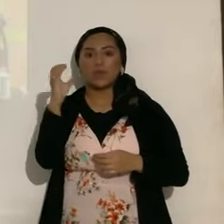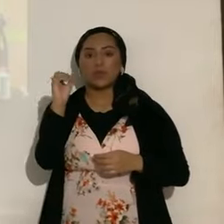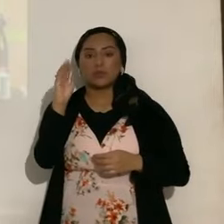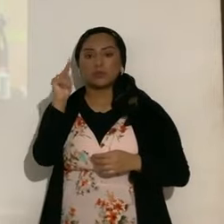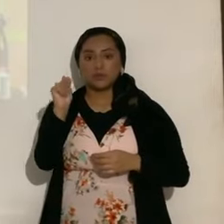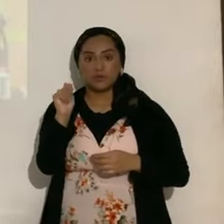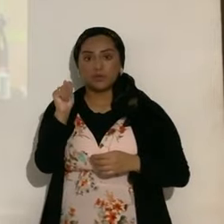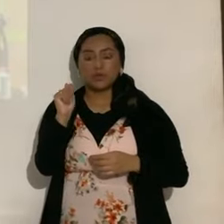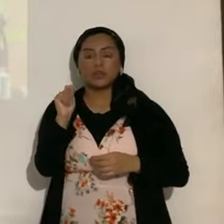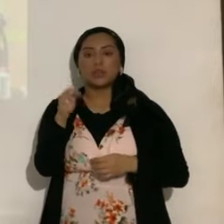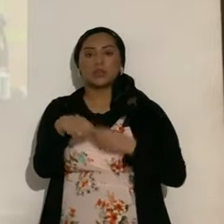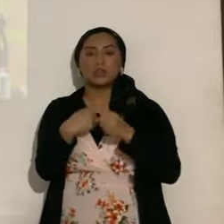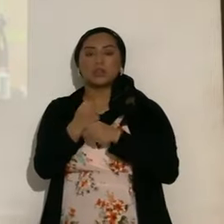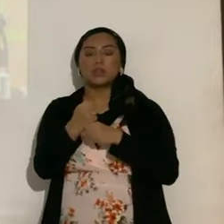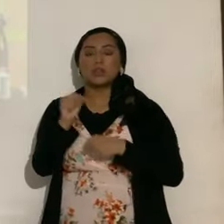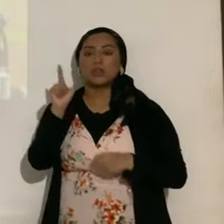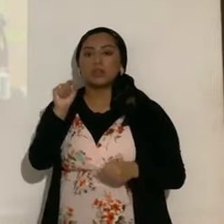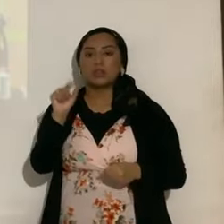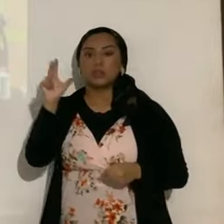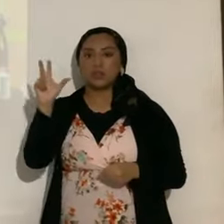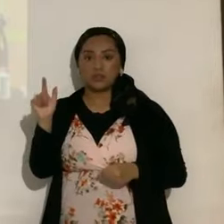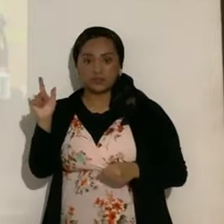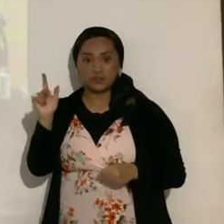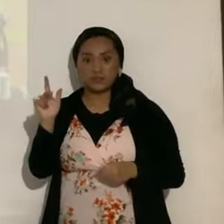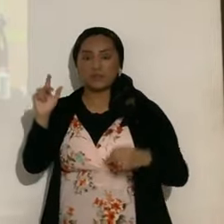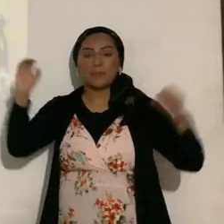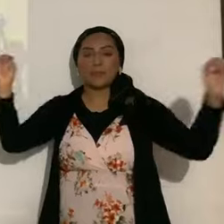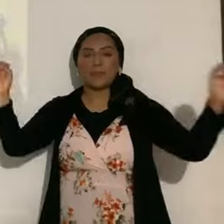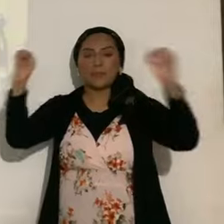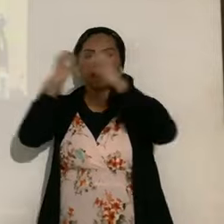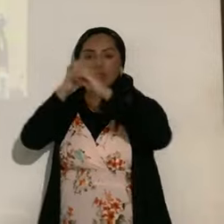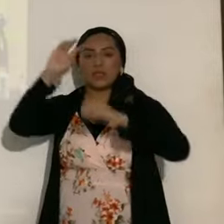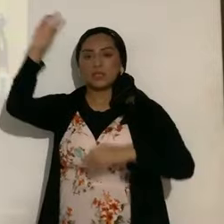del año 2023, de este año 2023, será un eclipse solar anular,